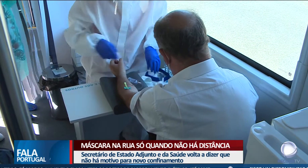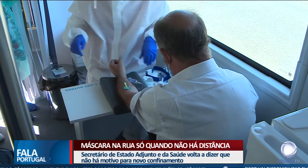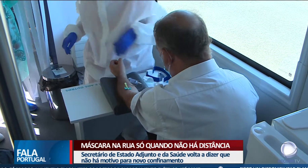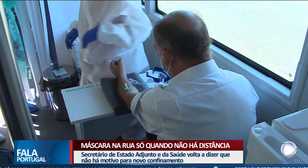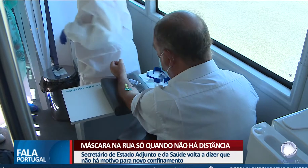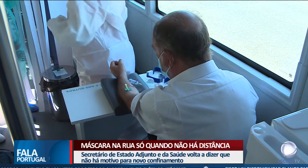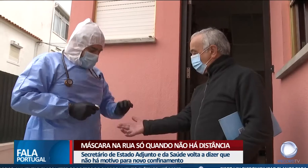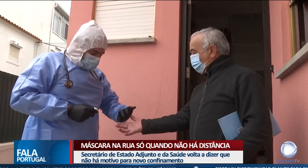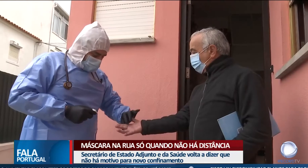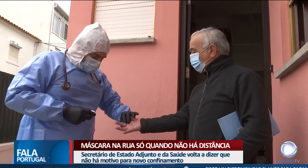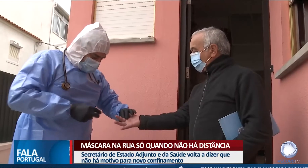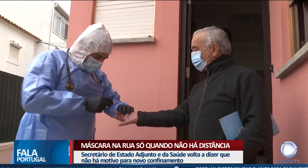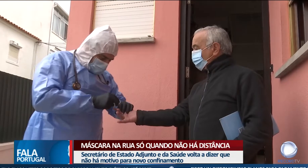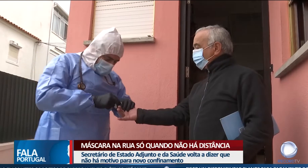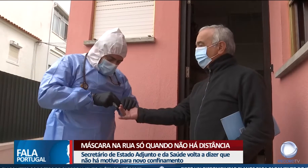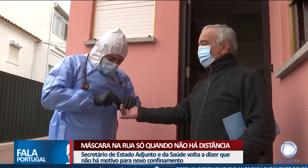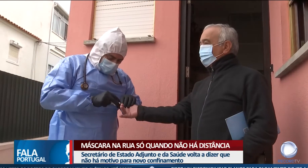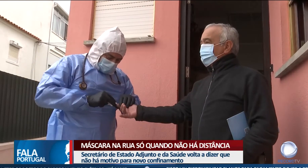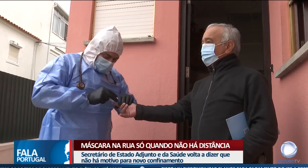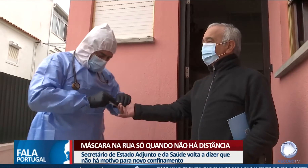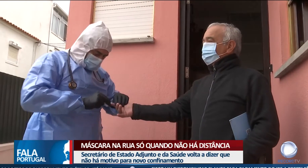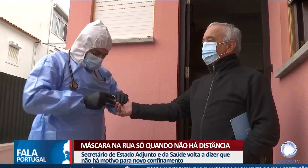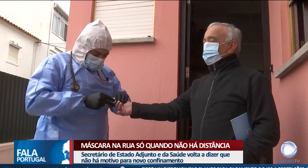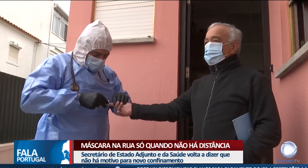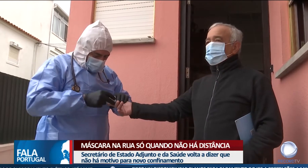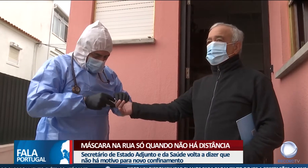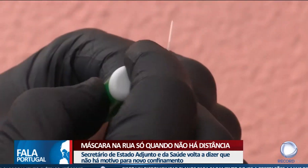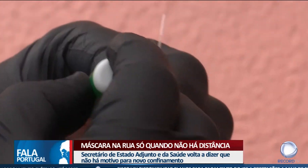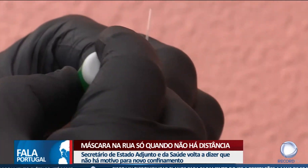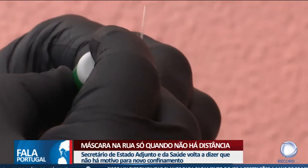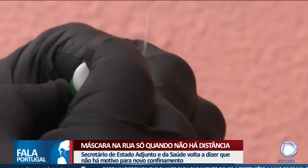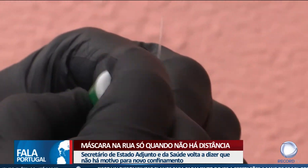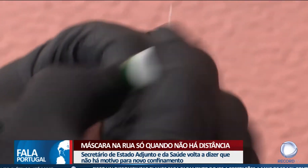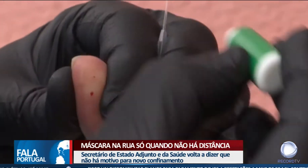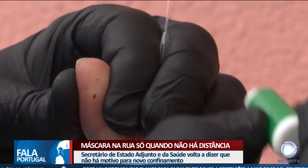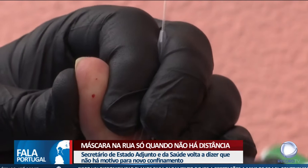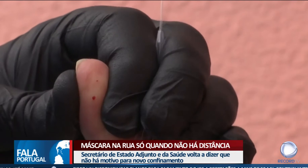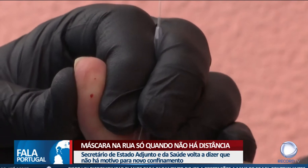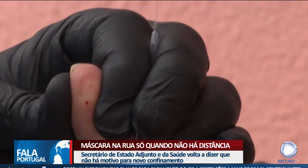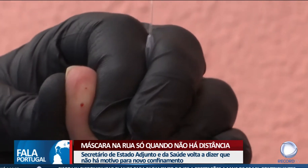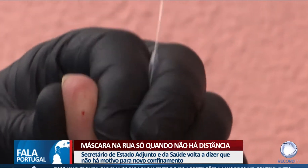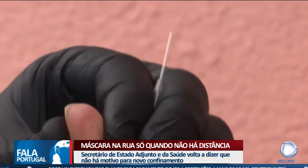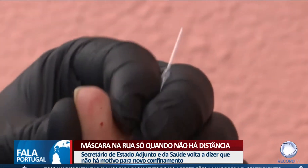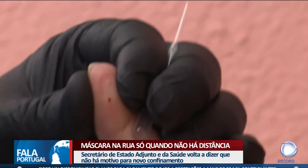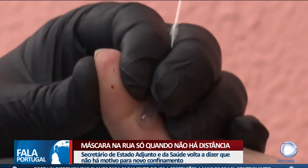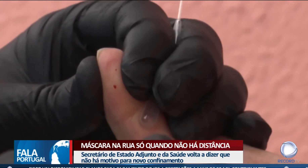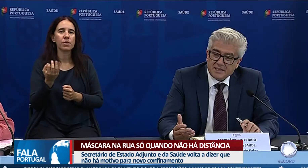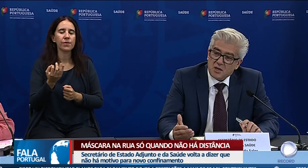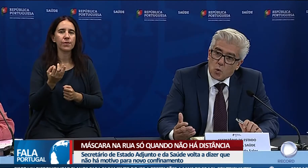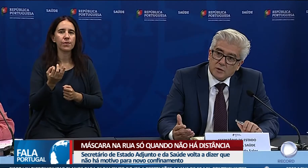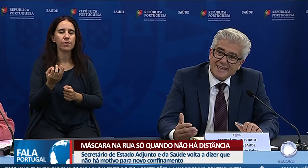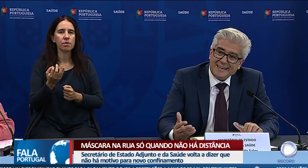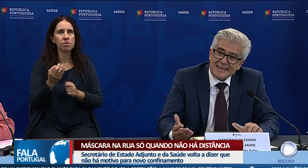Lacerda Salles explica que o Governo está interessado, mas cauteloso, uma vez que os exames ainda não são totalmente seguros.